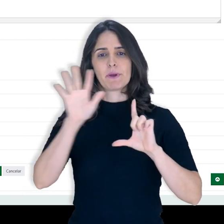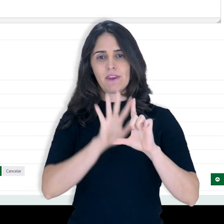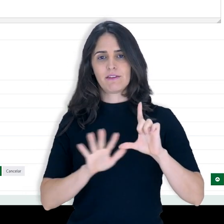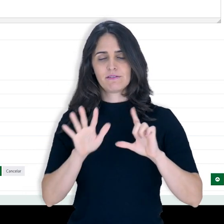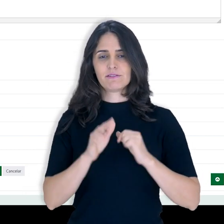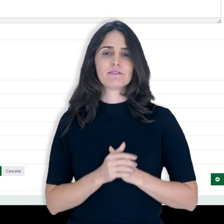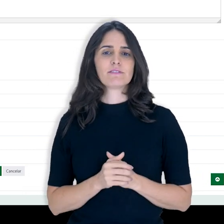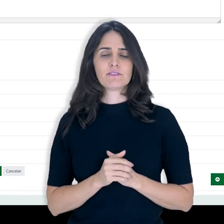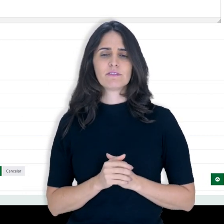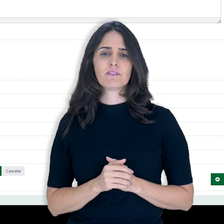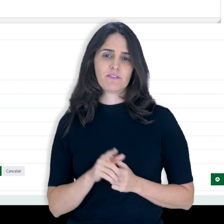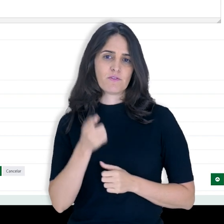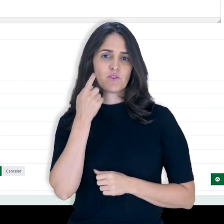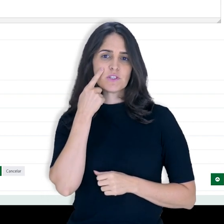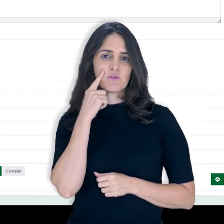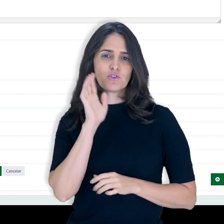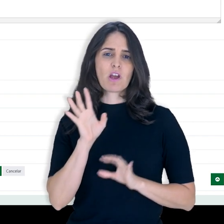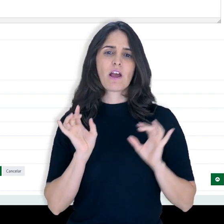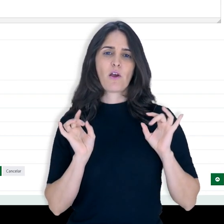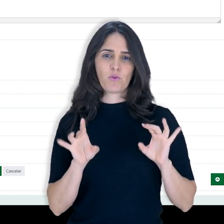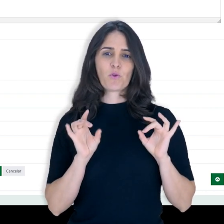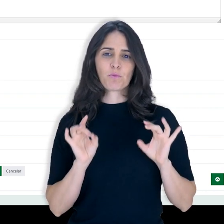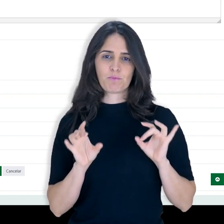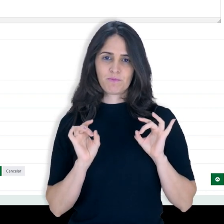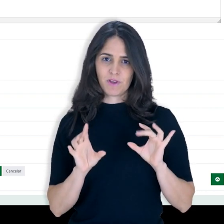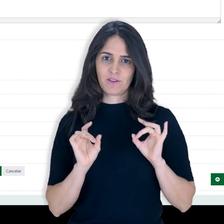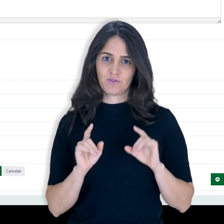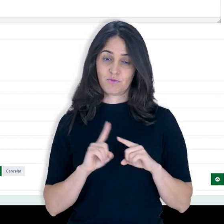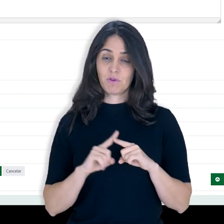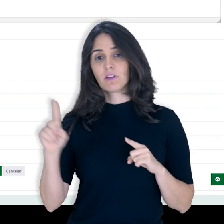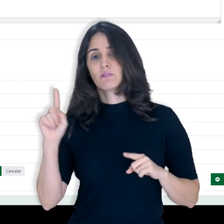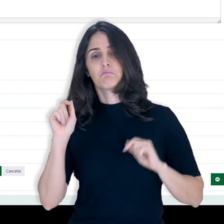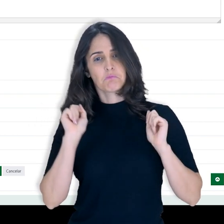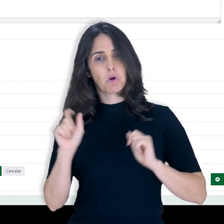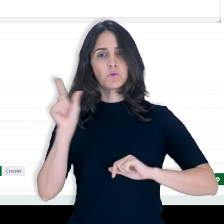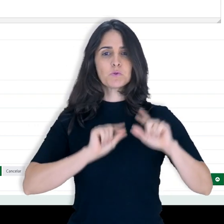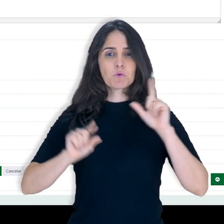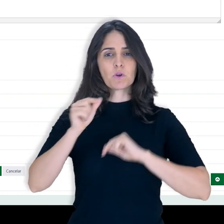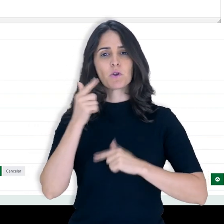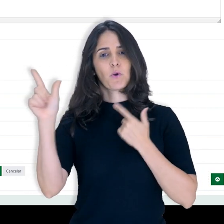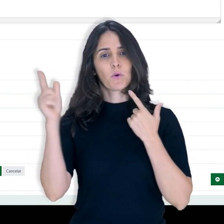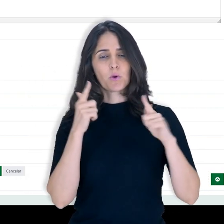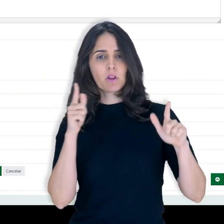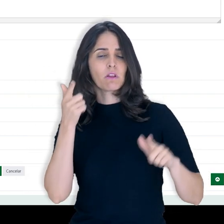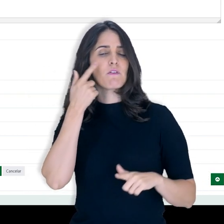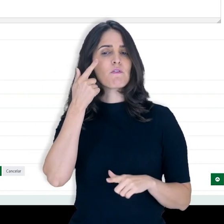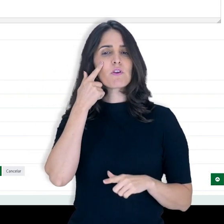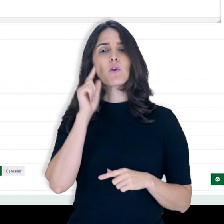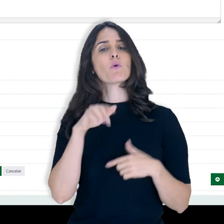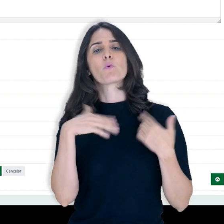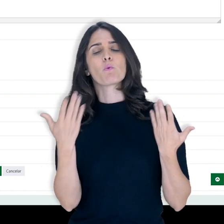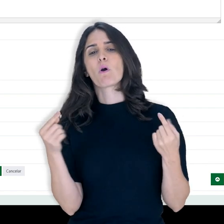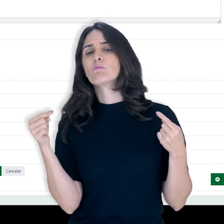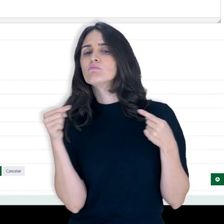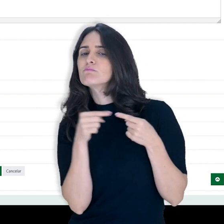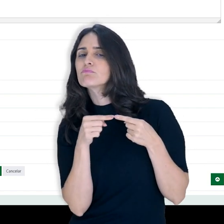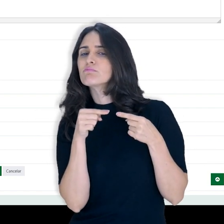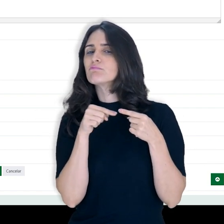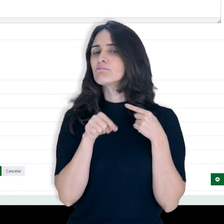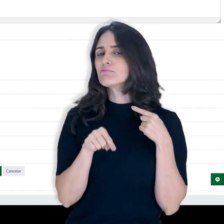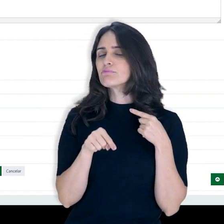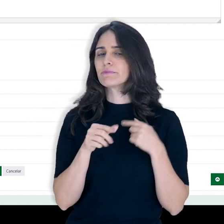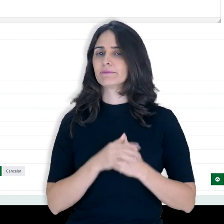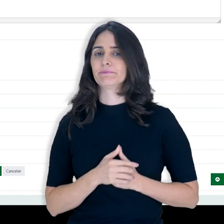configurado no automático. Eu posso escolher outras opções e verificar qual que mais se adapta.